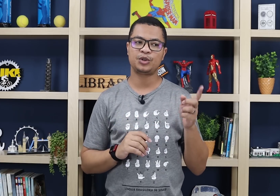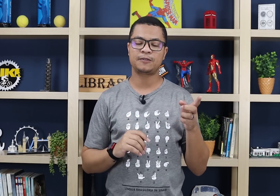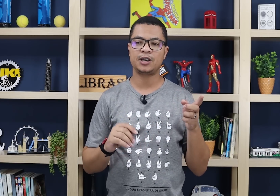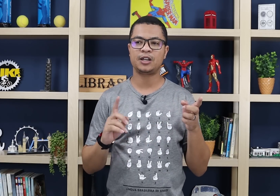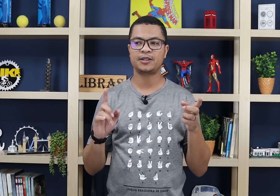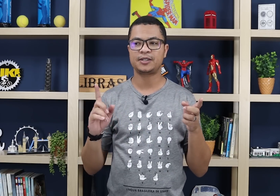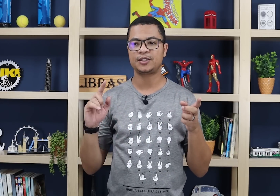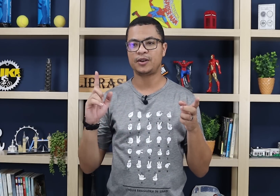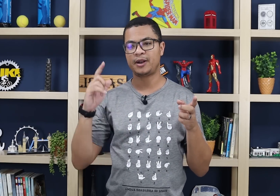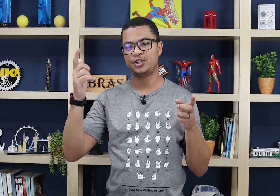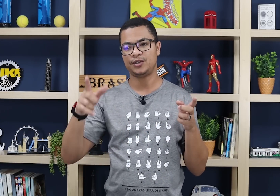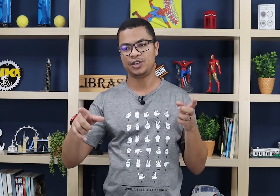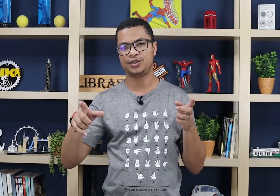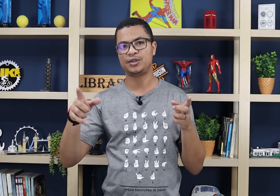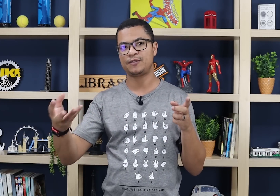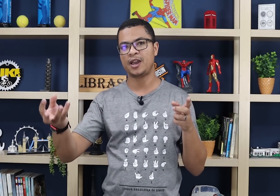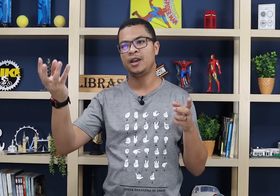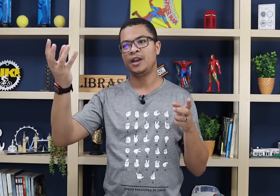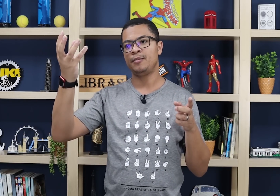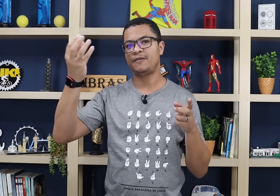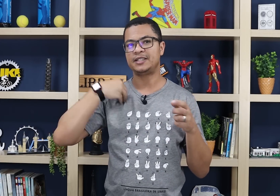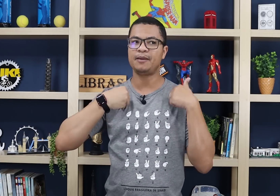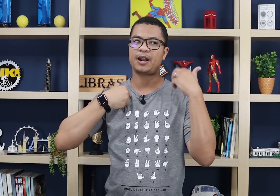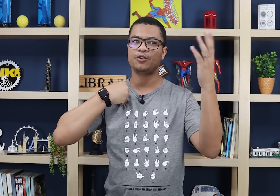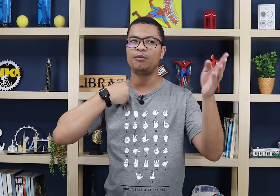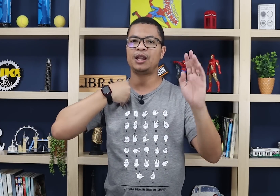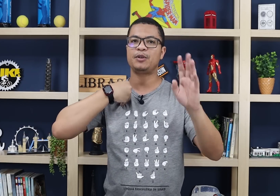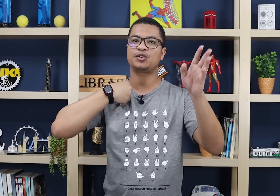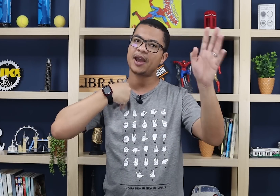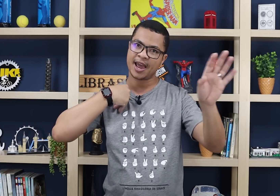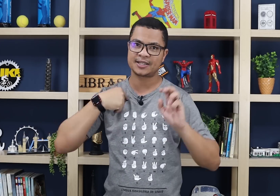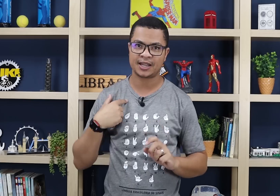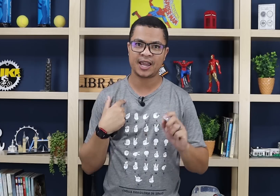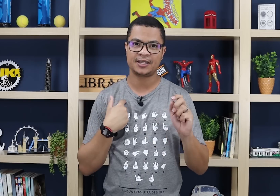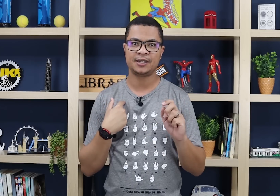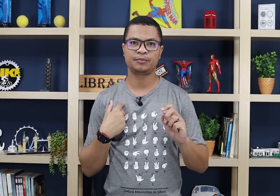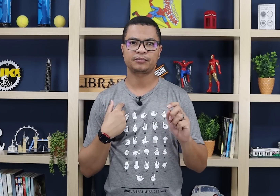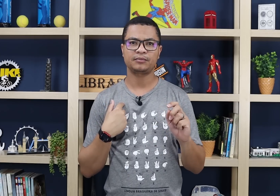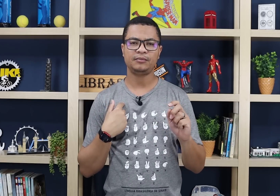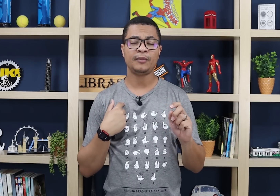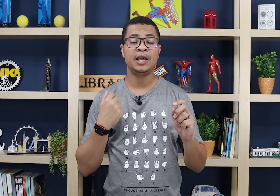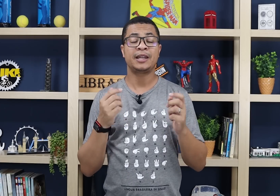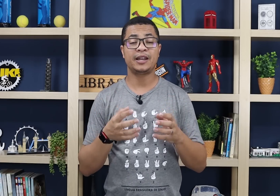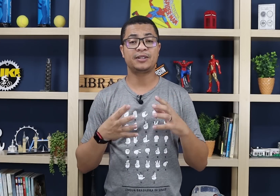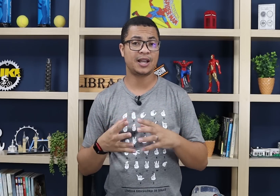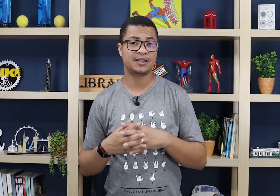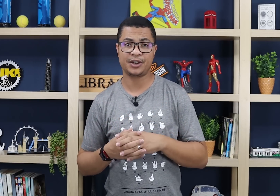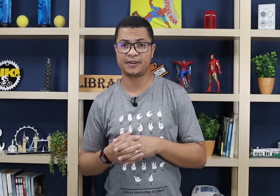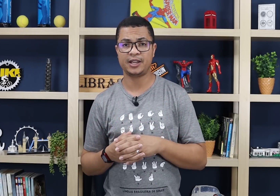nome de fulano, mas eu sei que se eu lembrar disso e disso, isso vai me fazer lembrar que o nome da pessoa é esse. Na língua de sinais não é diferente.